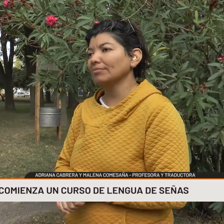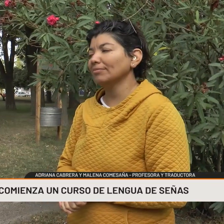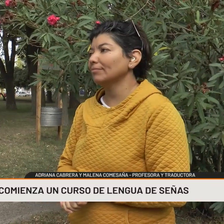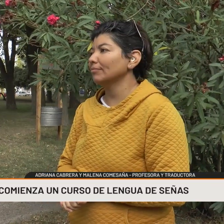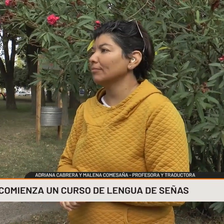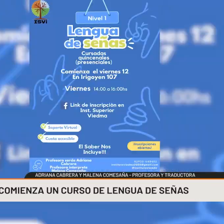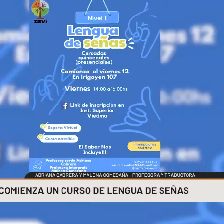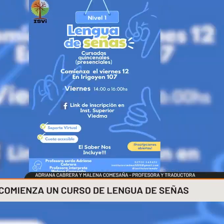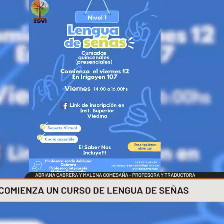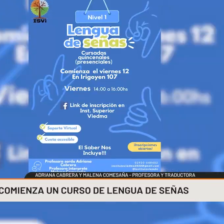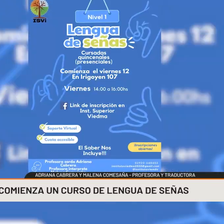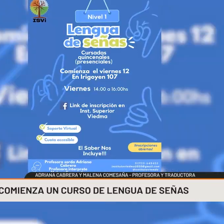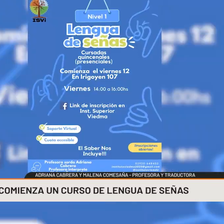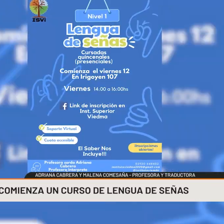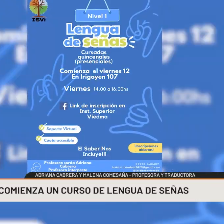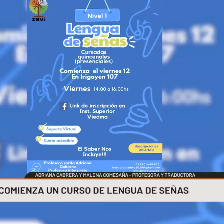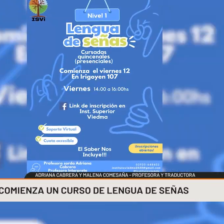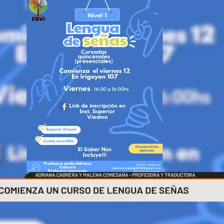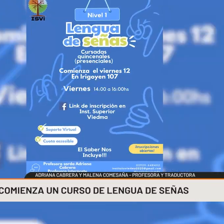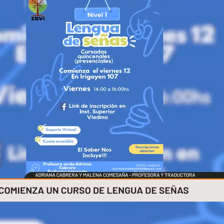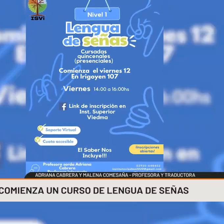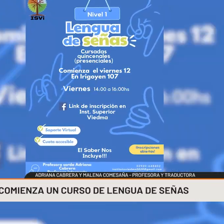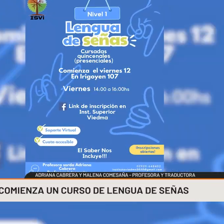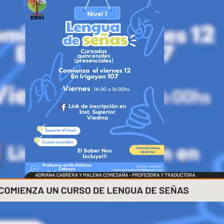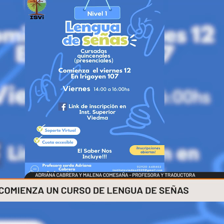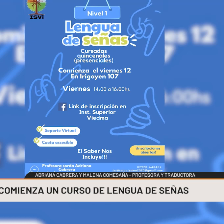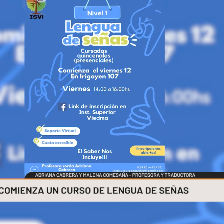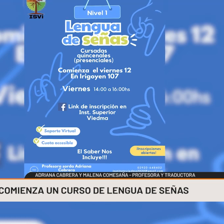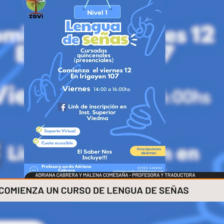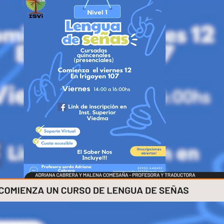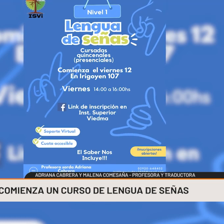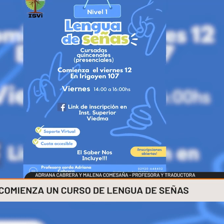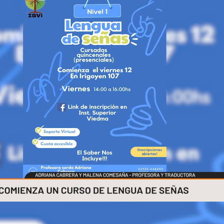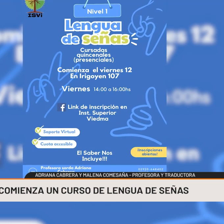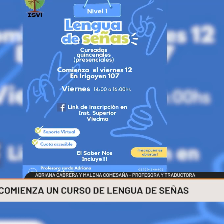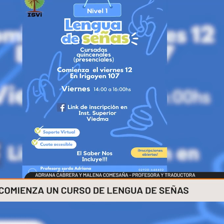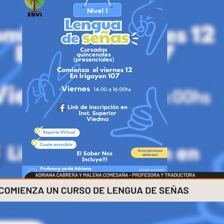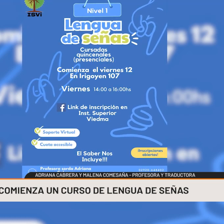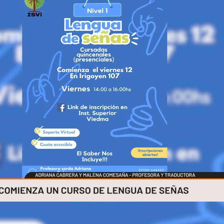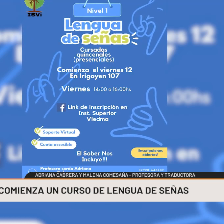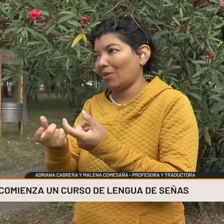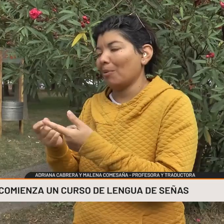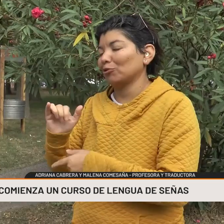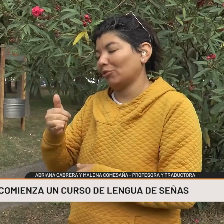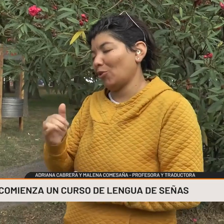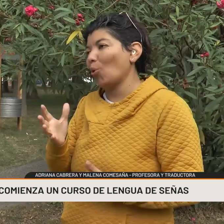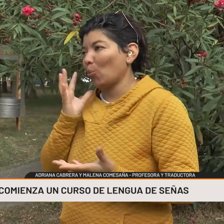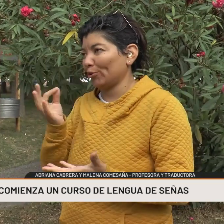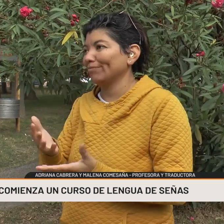acceder? De los 18 años para arriba, por un tema del seguro del instituto en realidad. Tienen certificación de finalización,